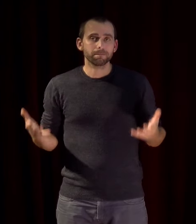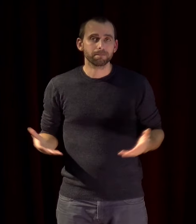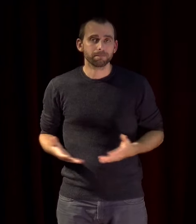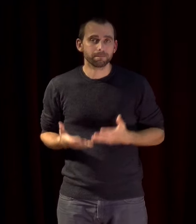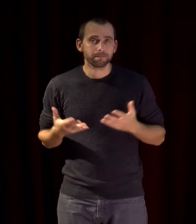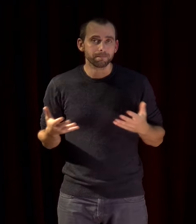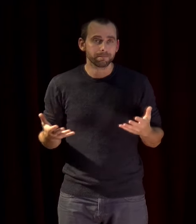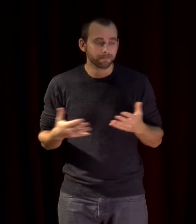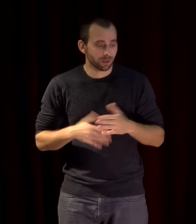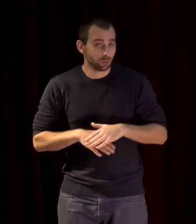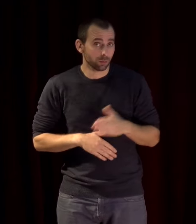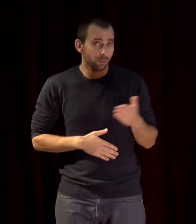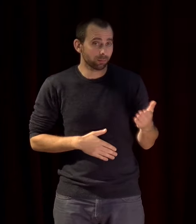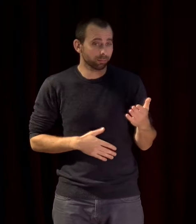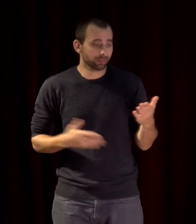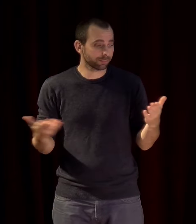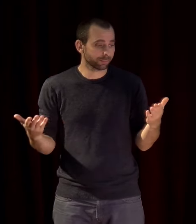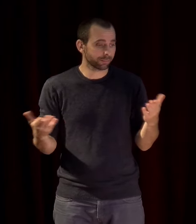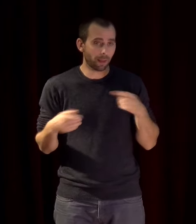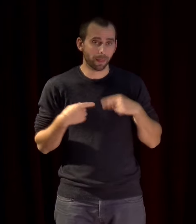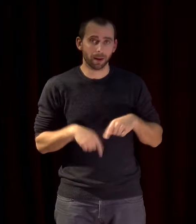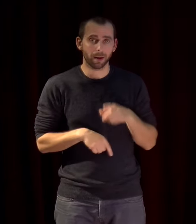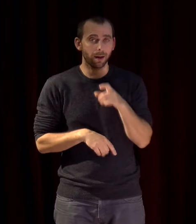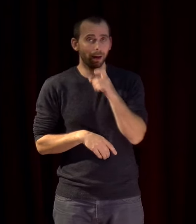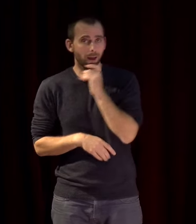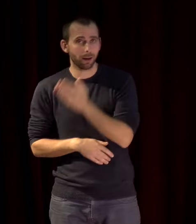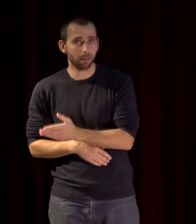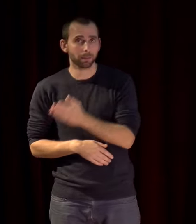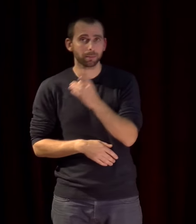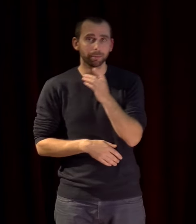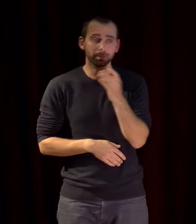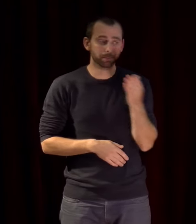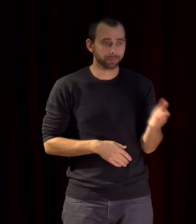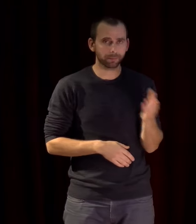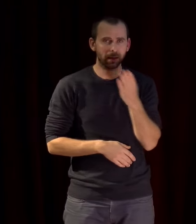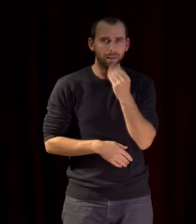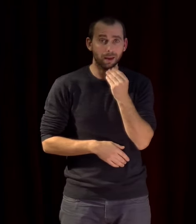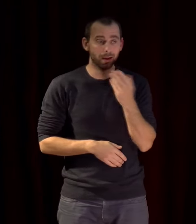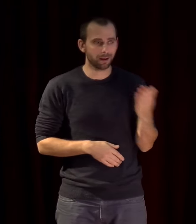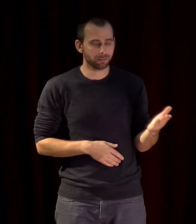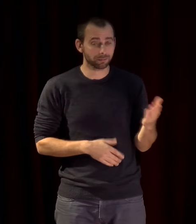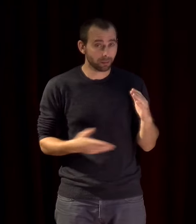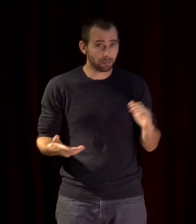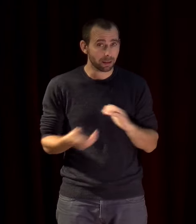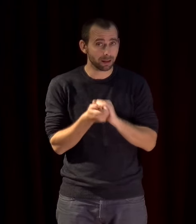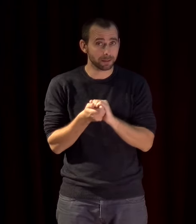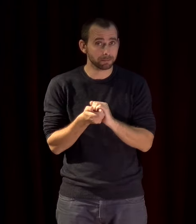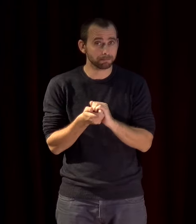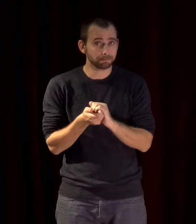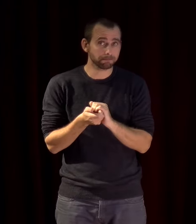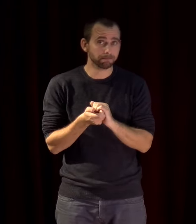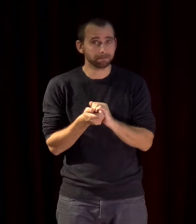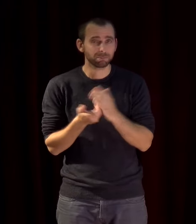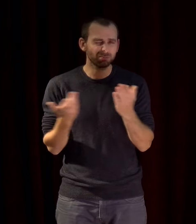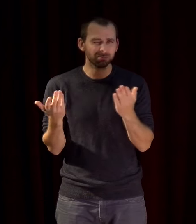la perspective de la paix entre les états arabes et Israël qui à un moment donné a eu une petite